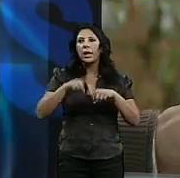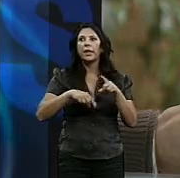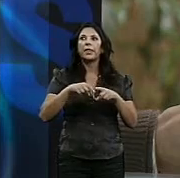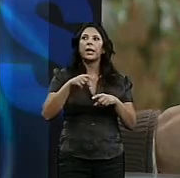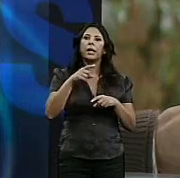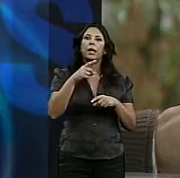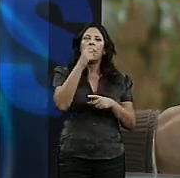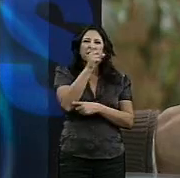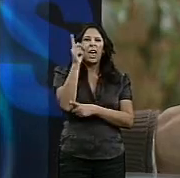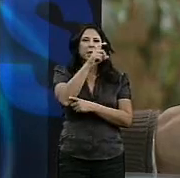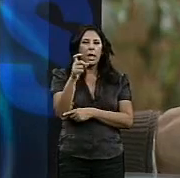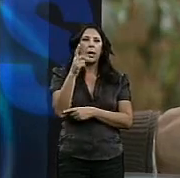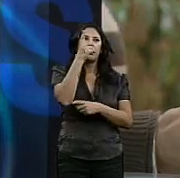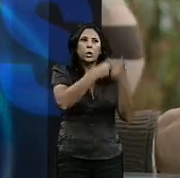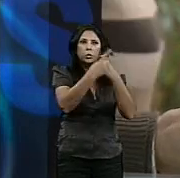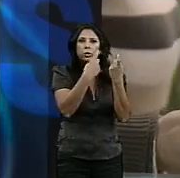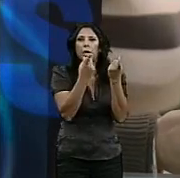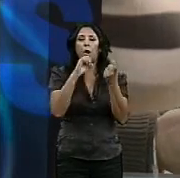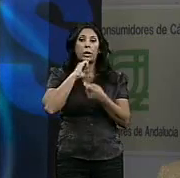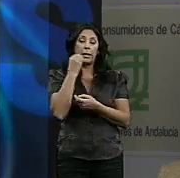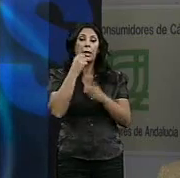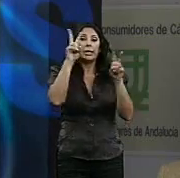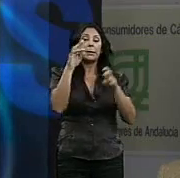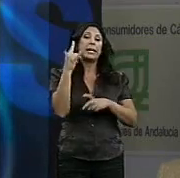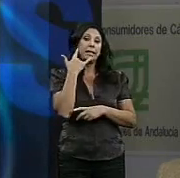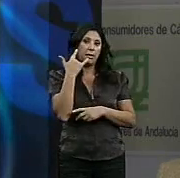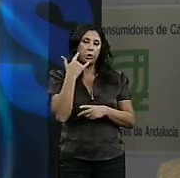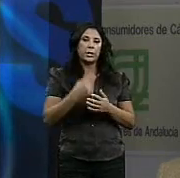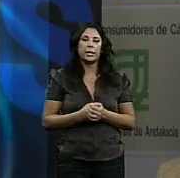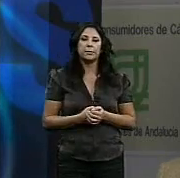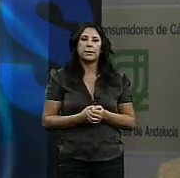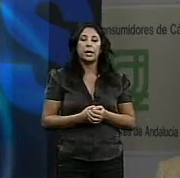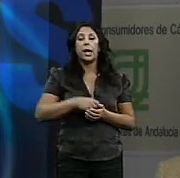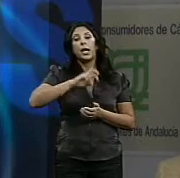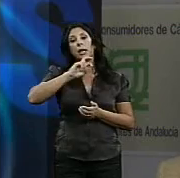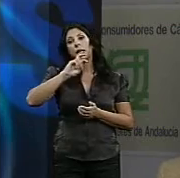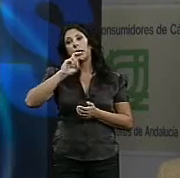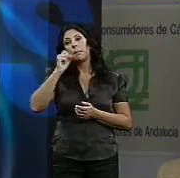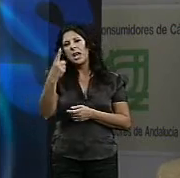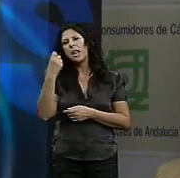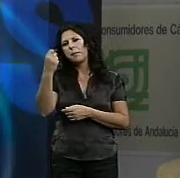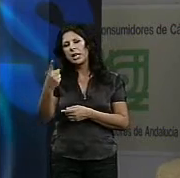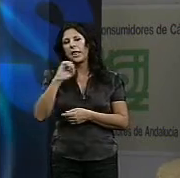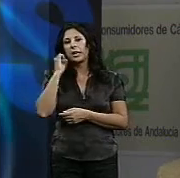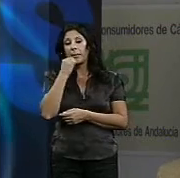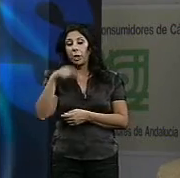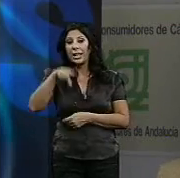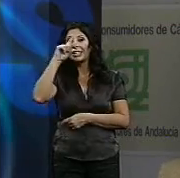consultas y reclamaciones, como es el caso de la telefonía. Y en otros casos de miles de reclamaciones, como ha sido este año el sector eléctrico,